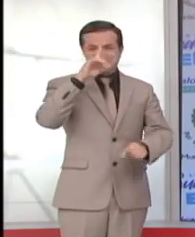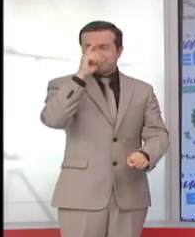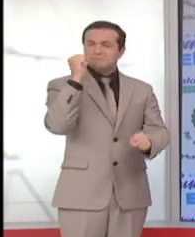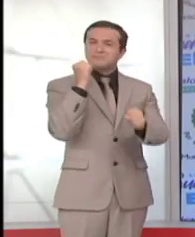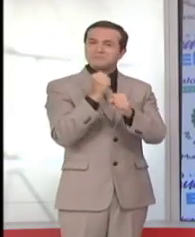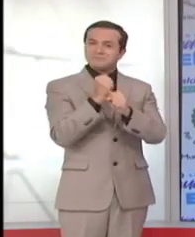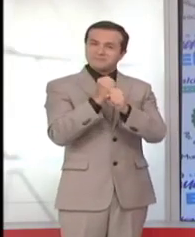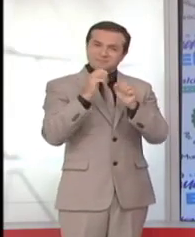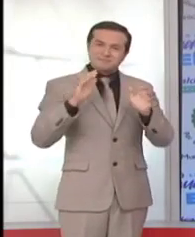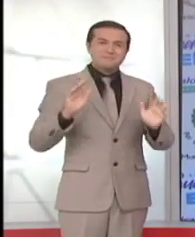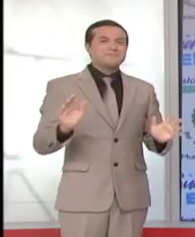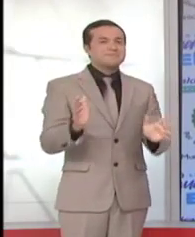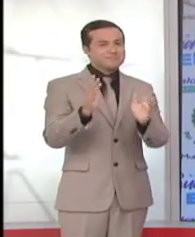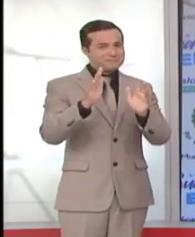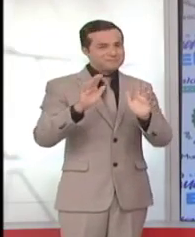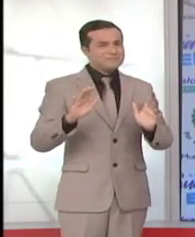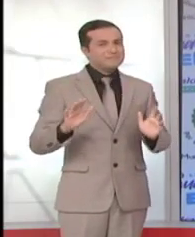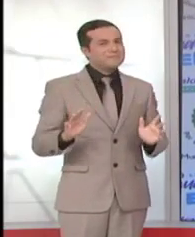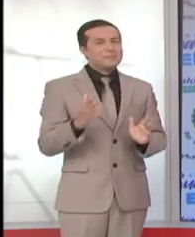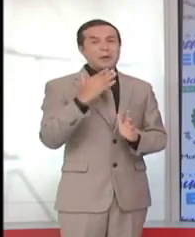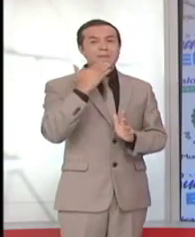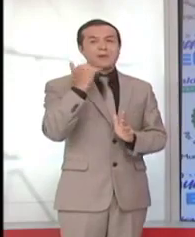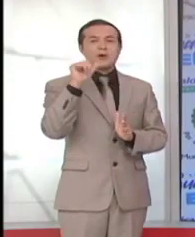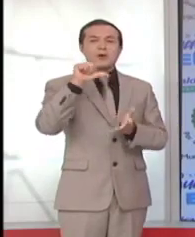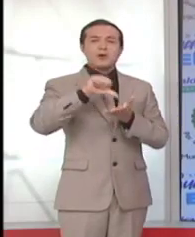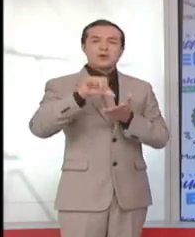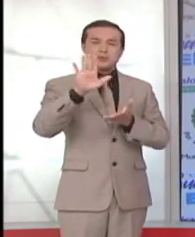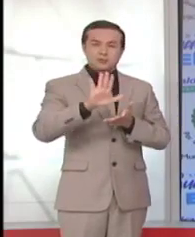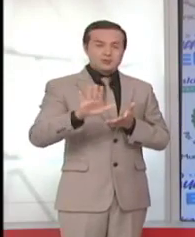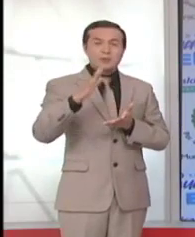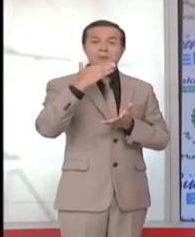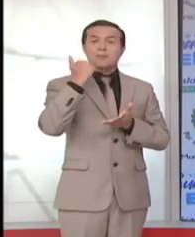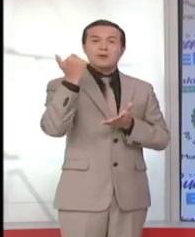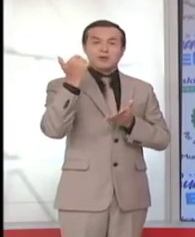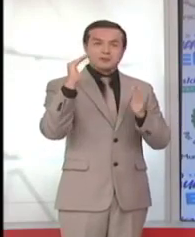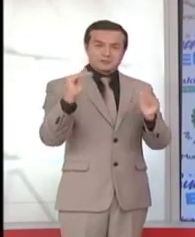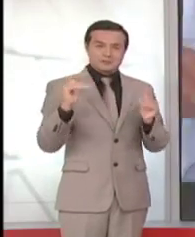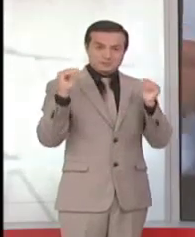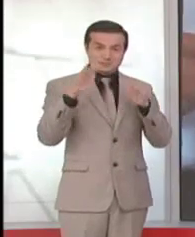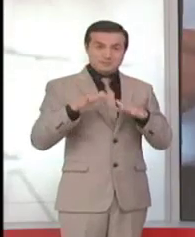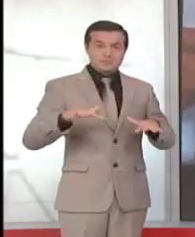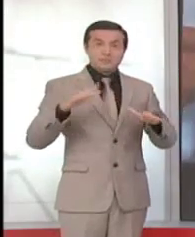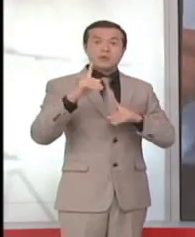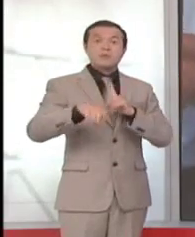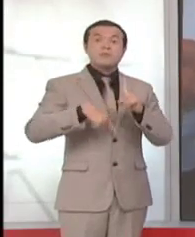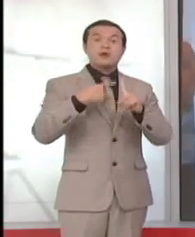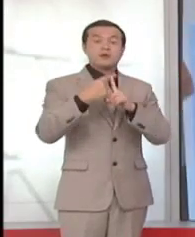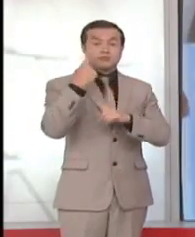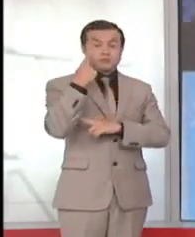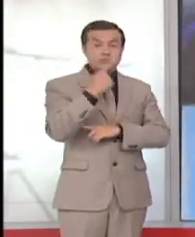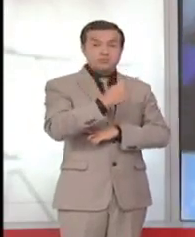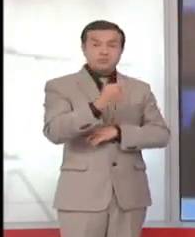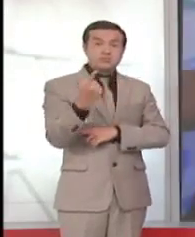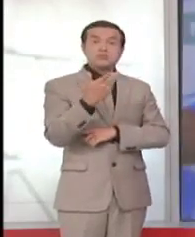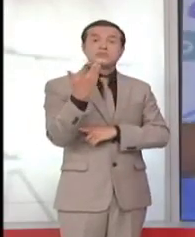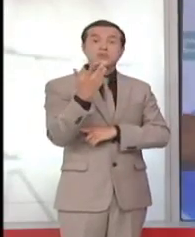impulsando una mejor ciudad, un mejor planeta. También se hizo el reconocimiento al mérito ambiental Eduardo